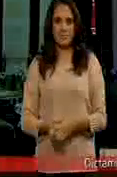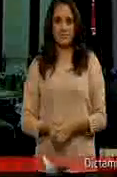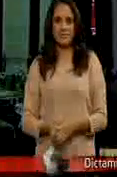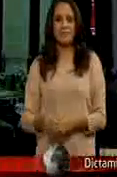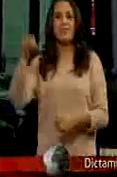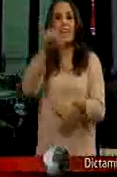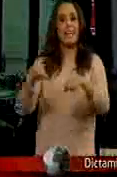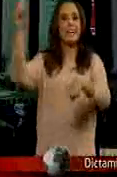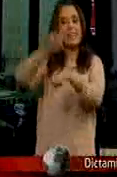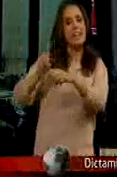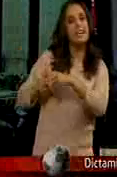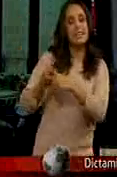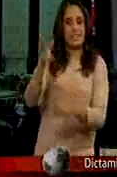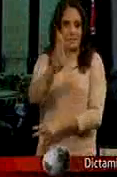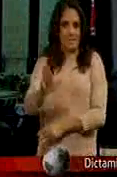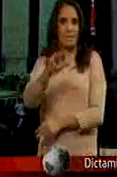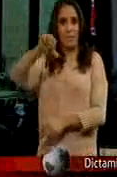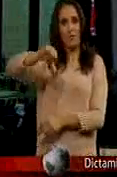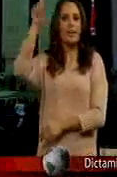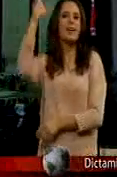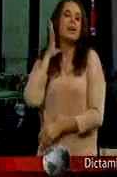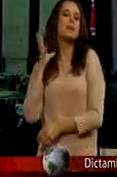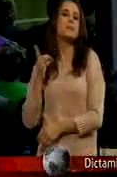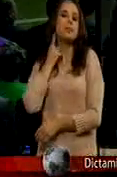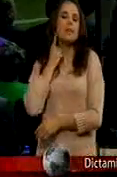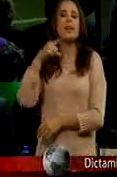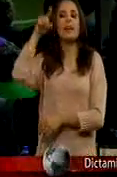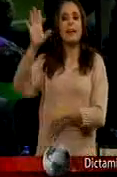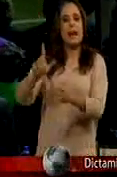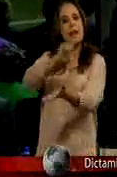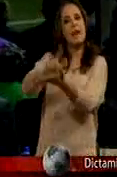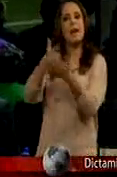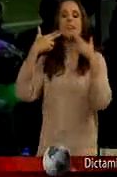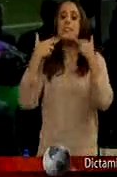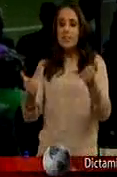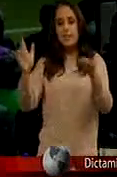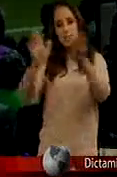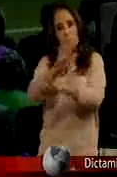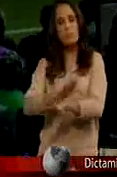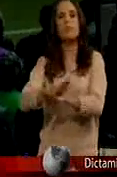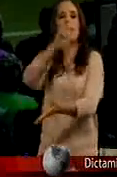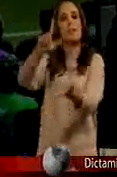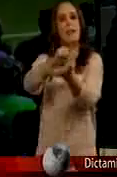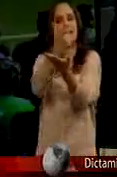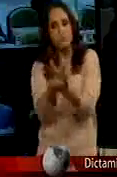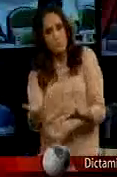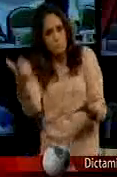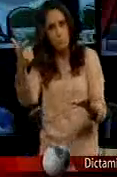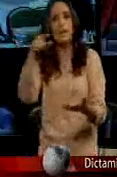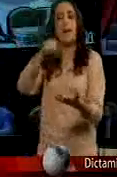Este día, que es miércoles Inicia en la Cámara de Diputados La dictaminación de la reforma hacendaria Y la ley de ingreso Deberá aprobarse